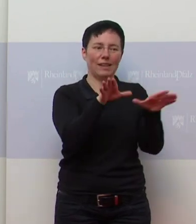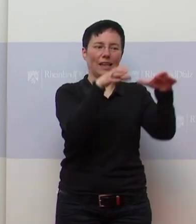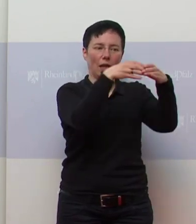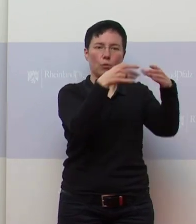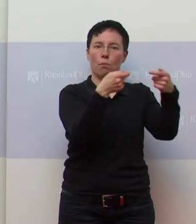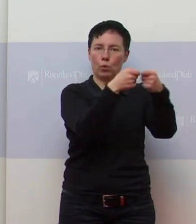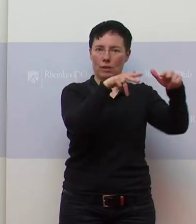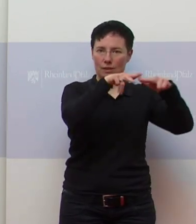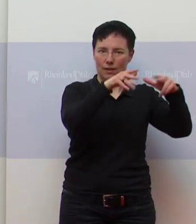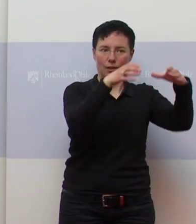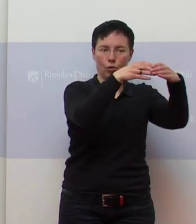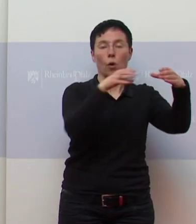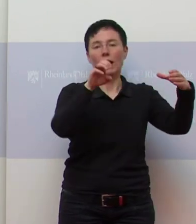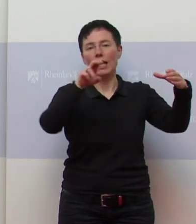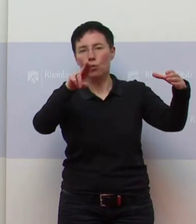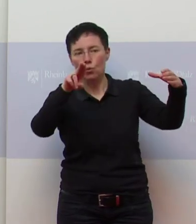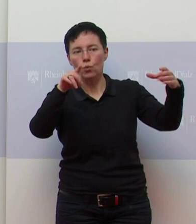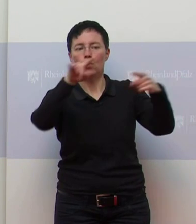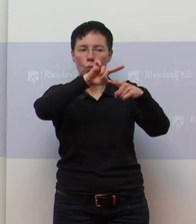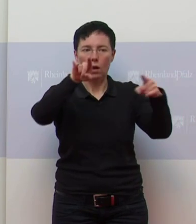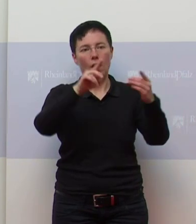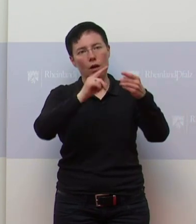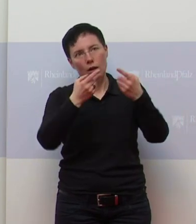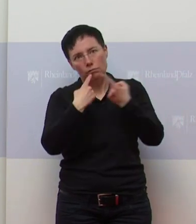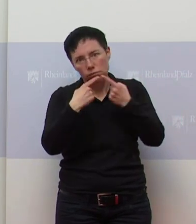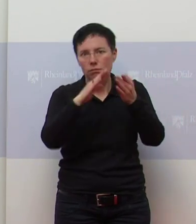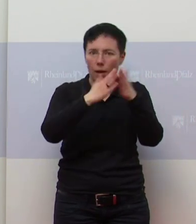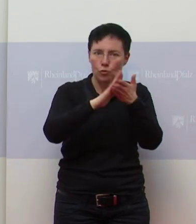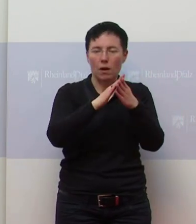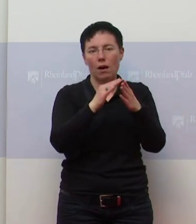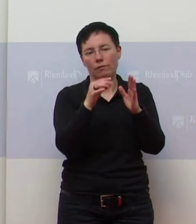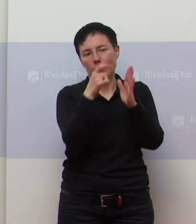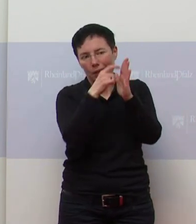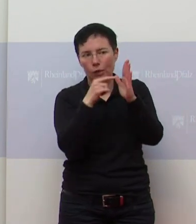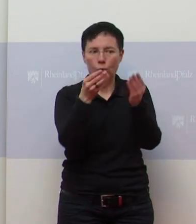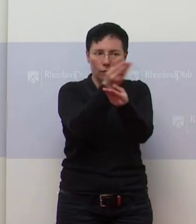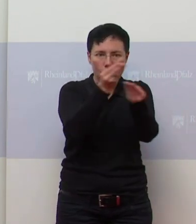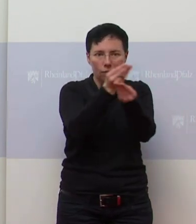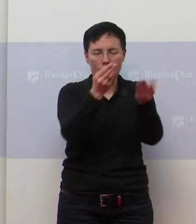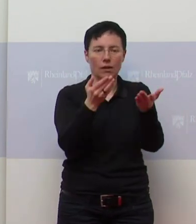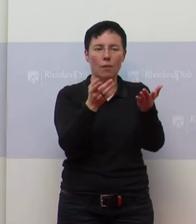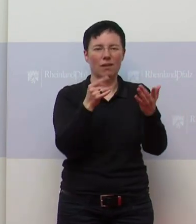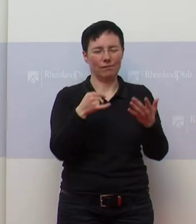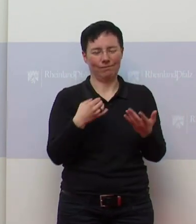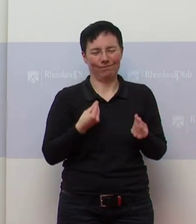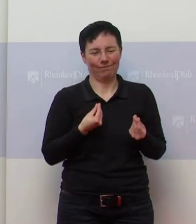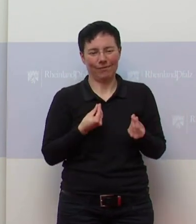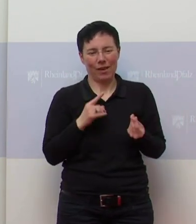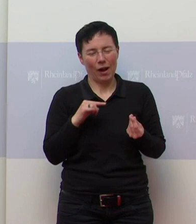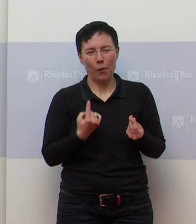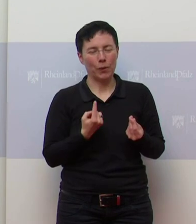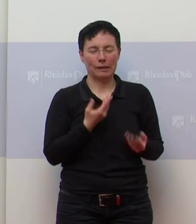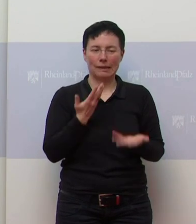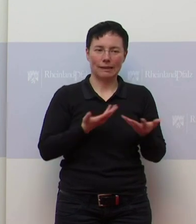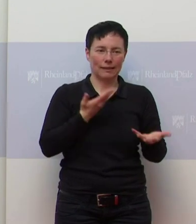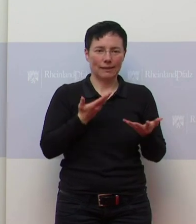Bundes, auch in Absprache mit der EU nach bestimmten Kriterien. Aber es ist wirklich sehr ungünstig gewesen, dass man dieses Thema